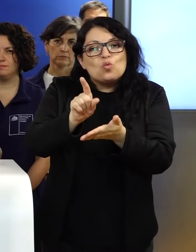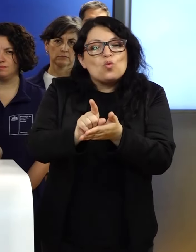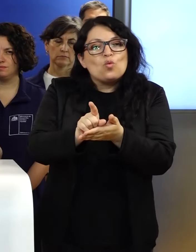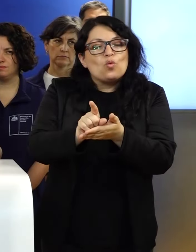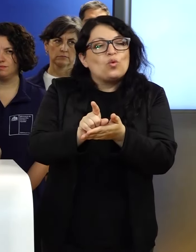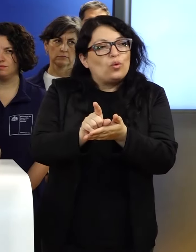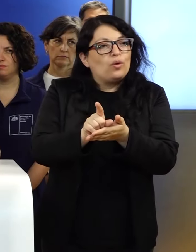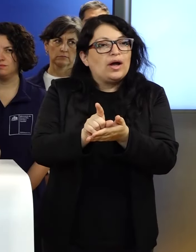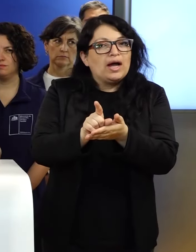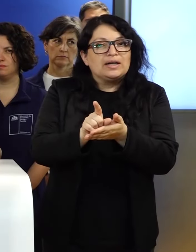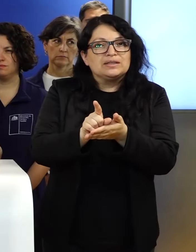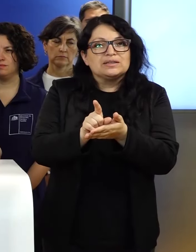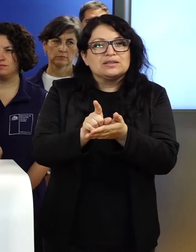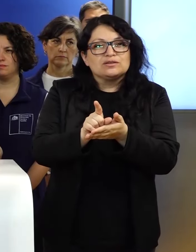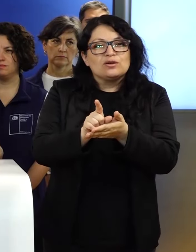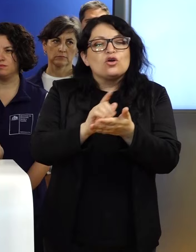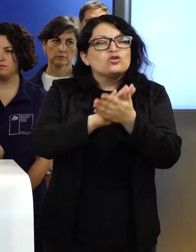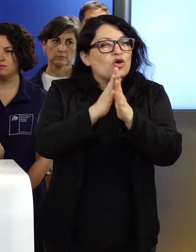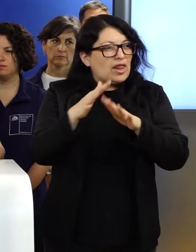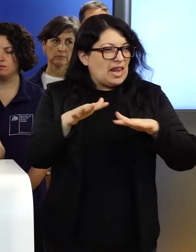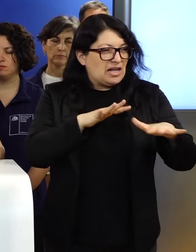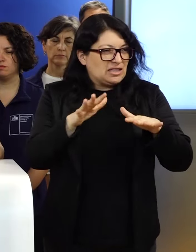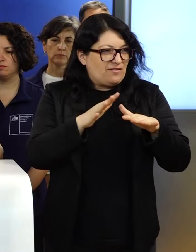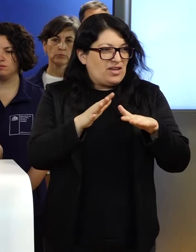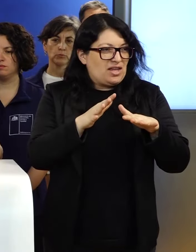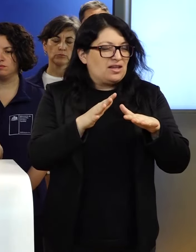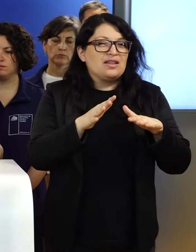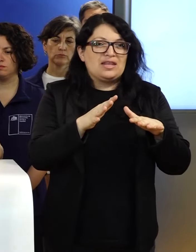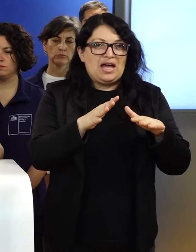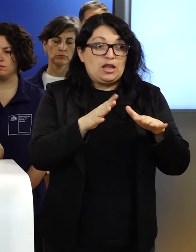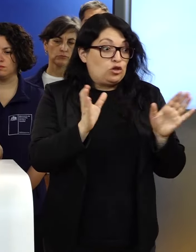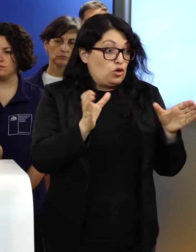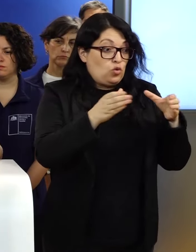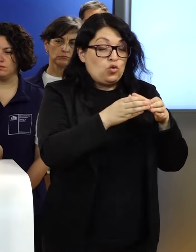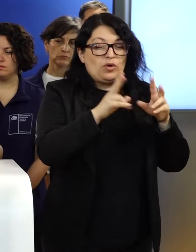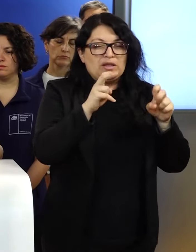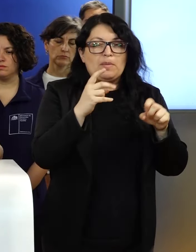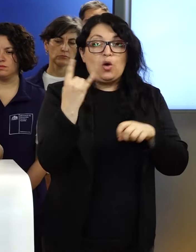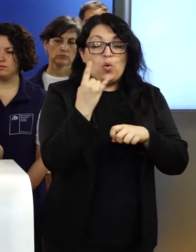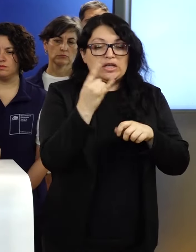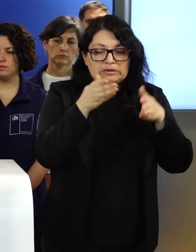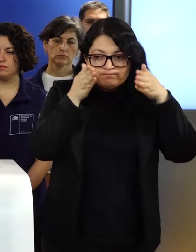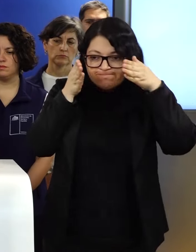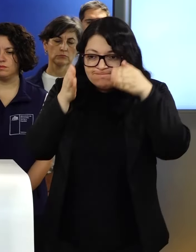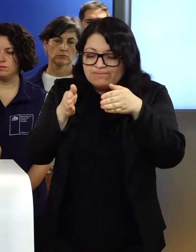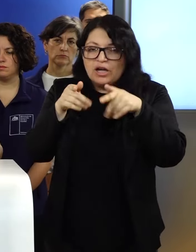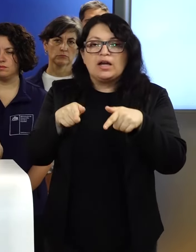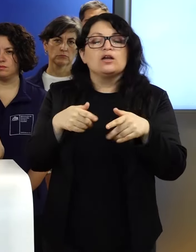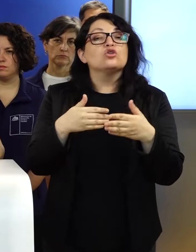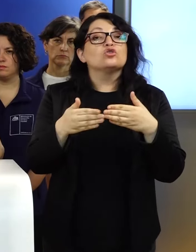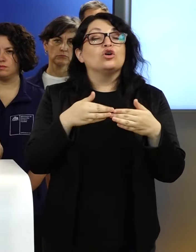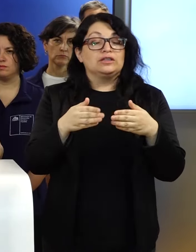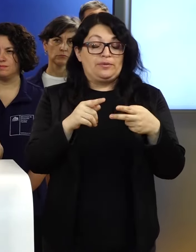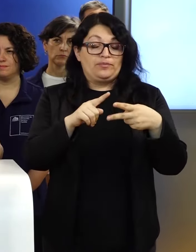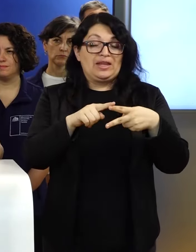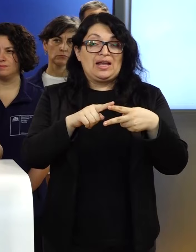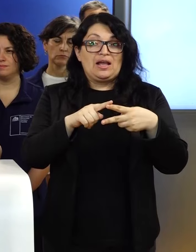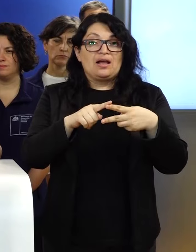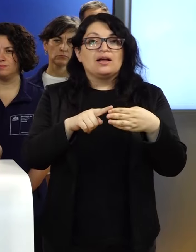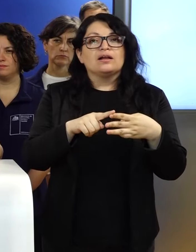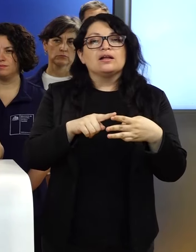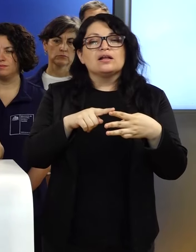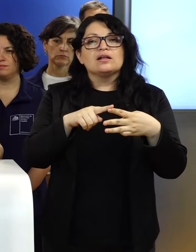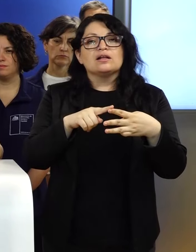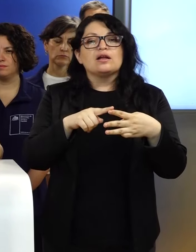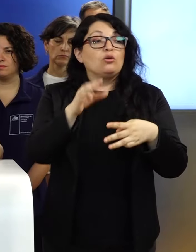localizada la principal actividad que tienen los servicios de emergencia en estas horas. Hacia el poniente del incendio Las Tablas, las